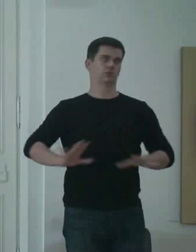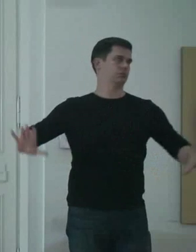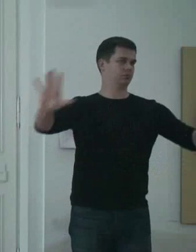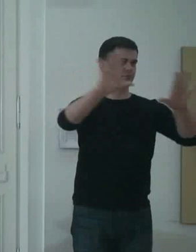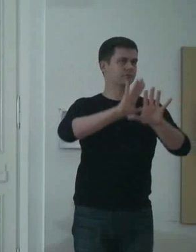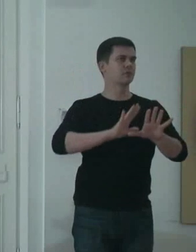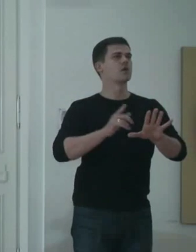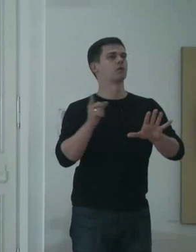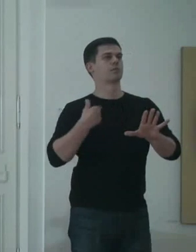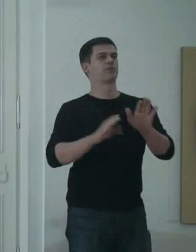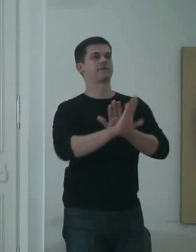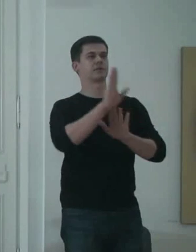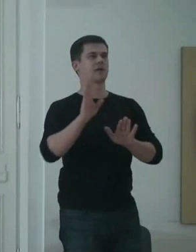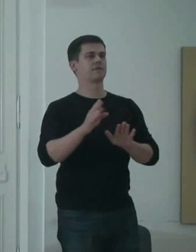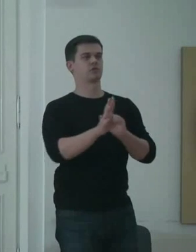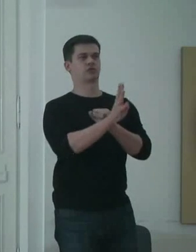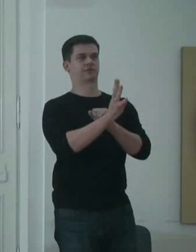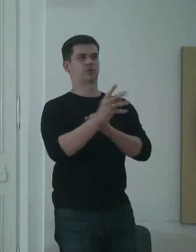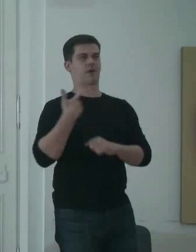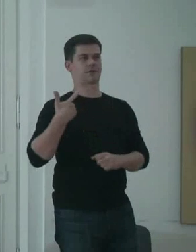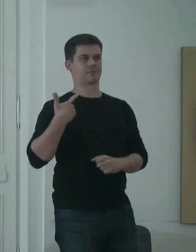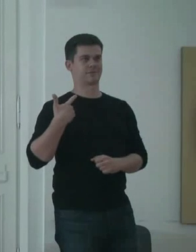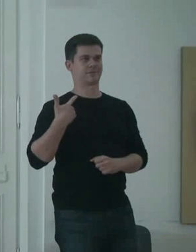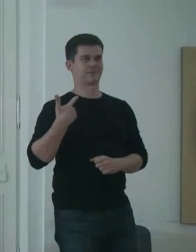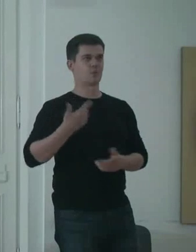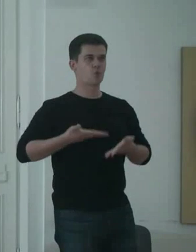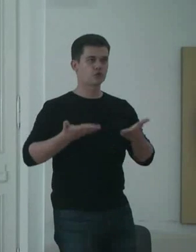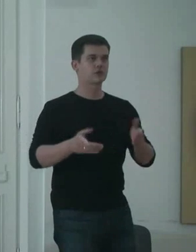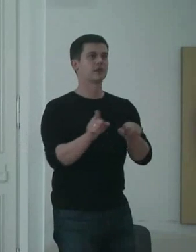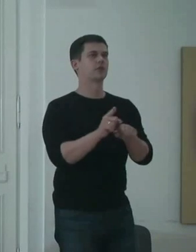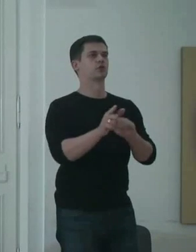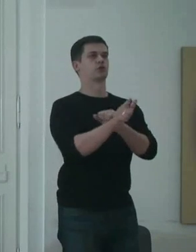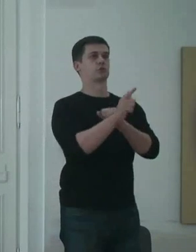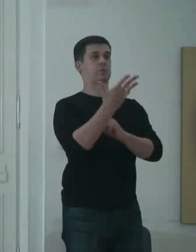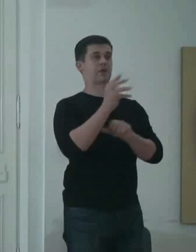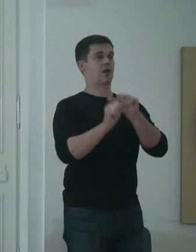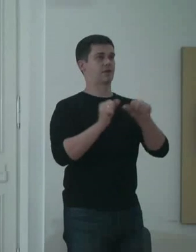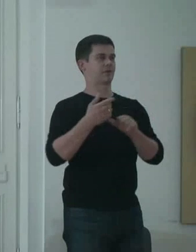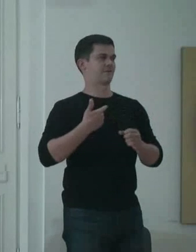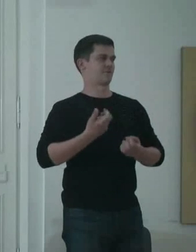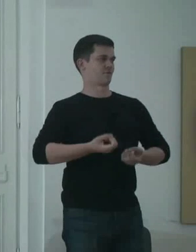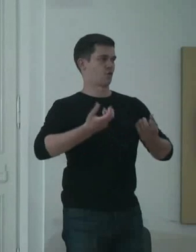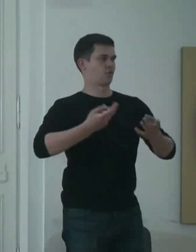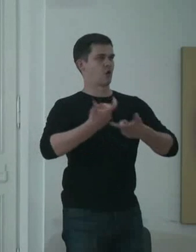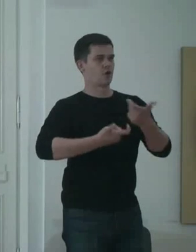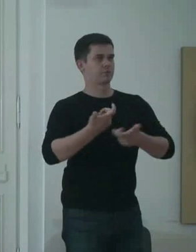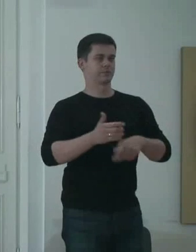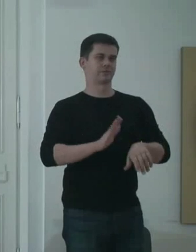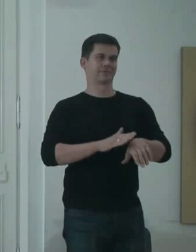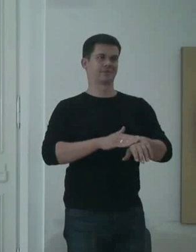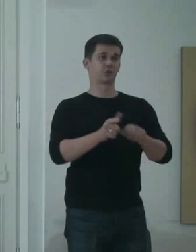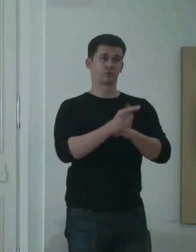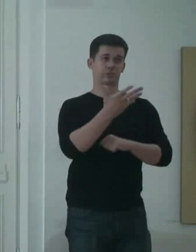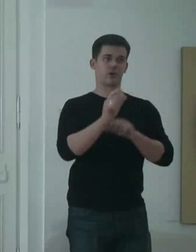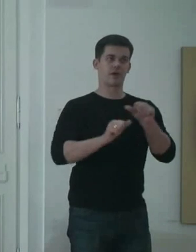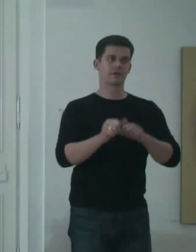była wystawa z okazji 90-lecia artysty i 75-lecia pracy twórczej. Czyli Fangor